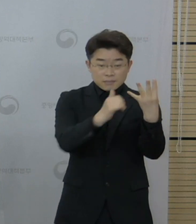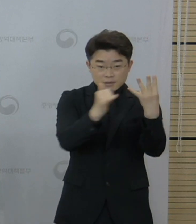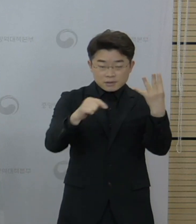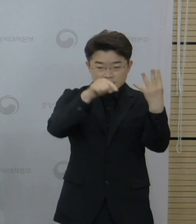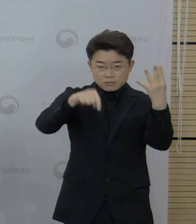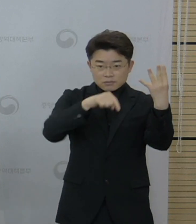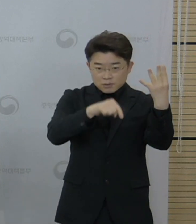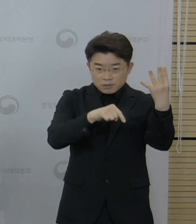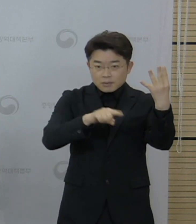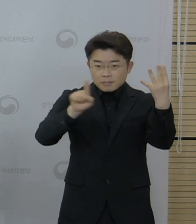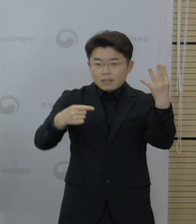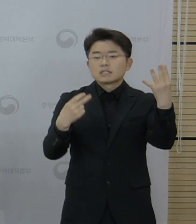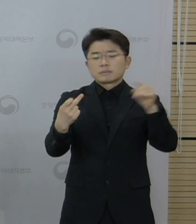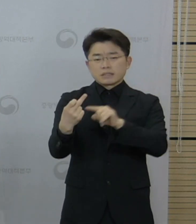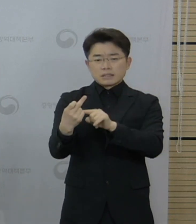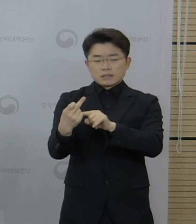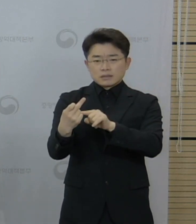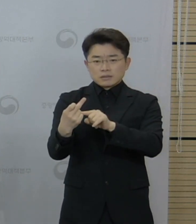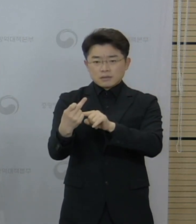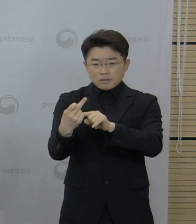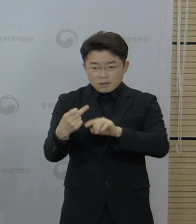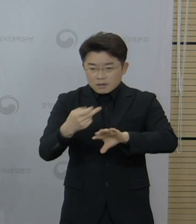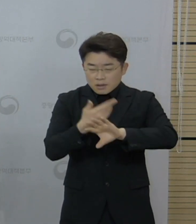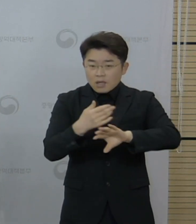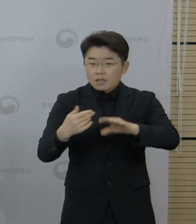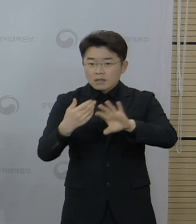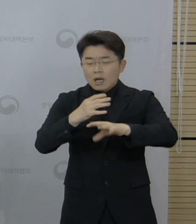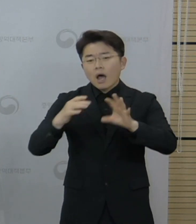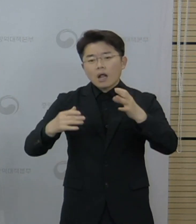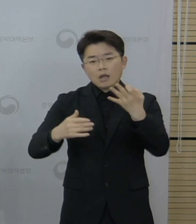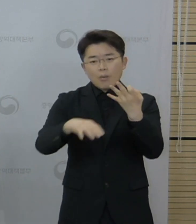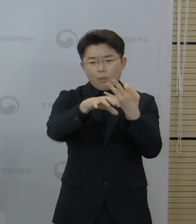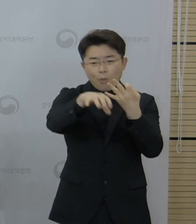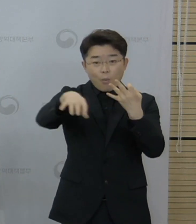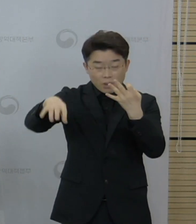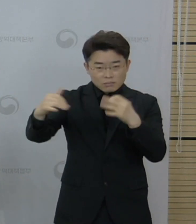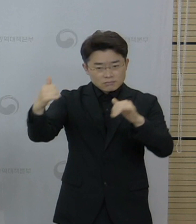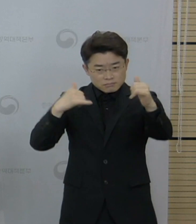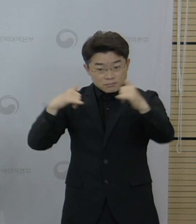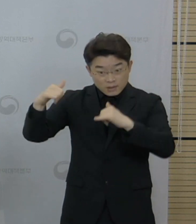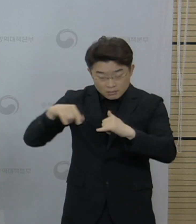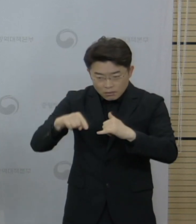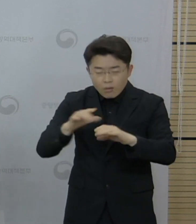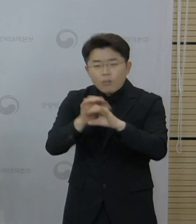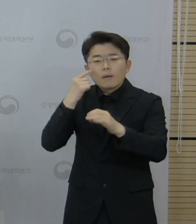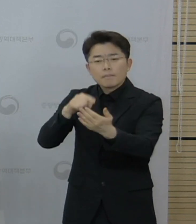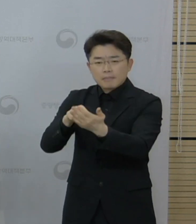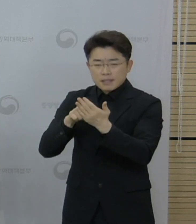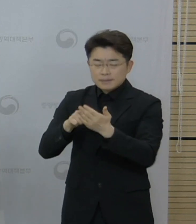112명이 여러 업계 관리 대상국 입국자에서 발생하였습니다.